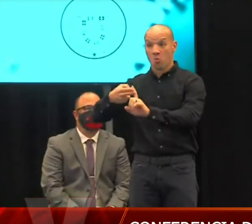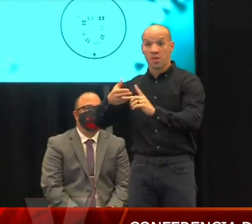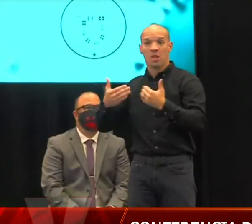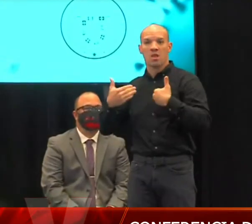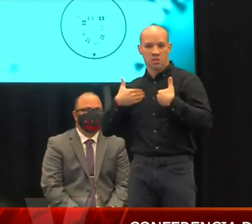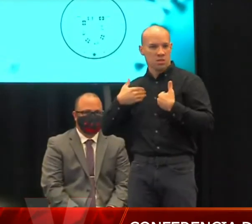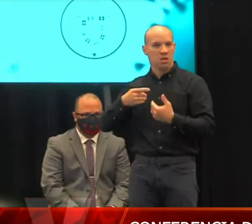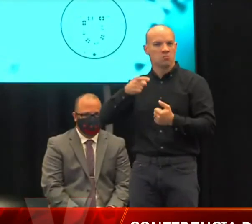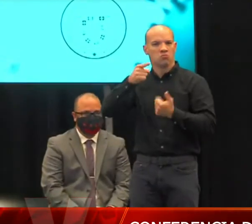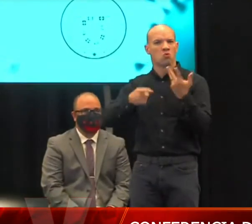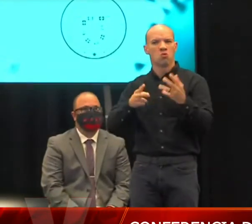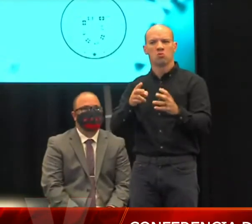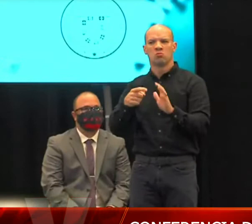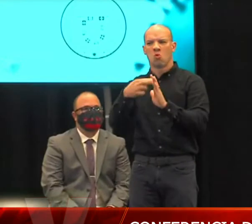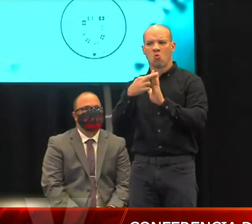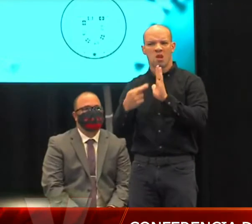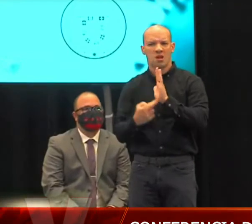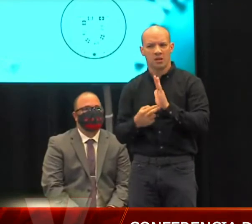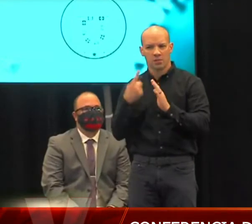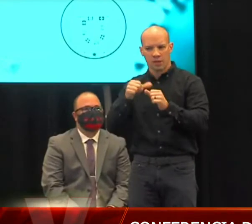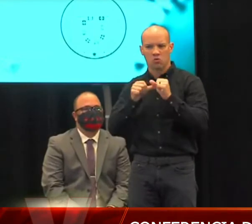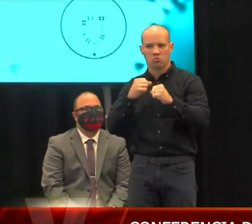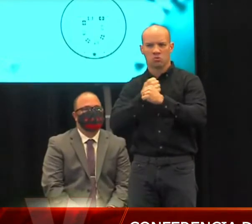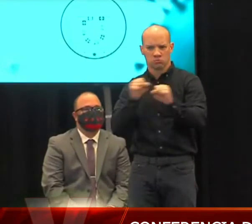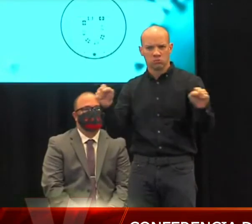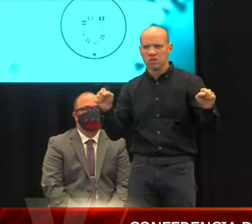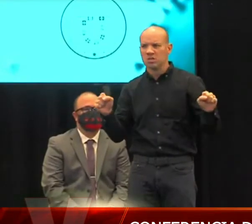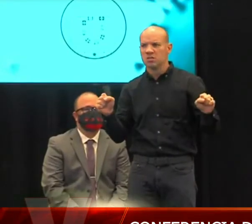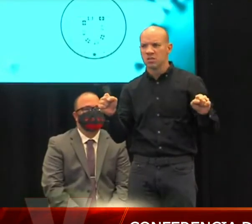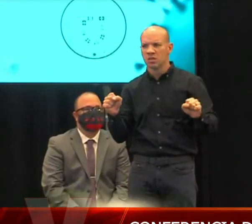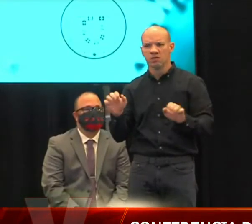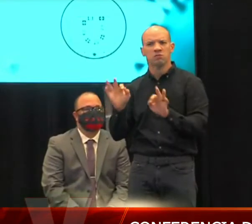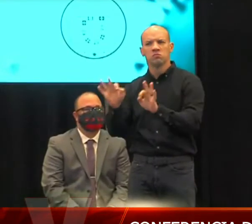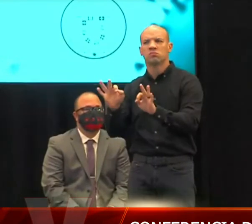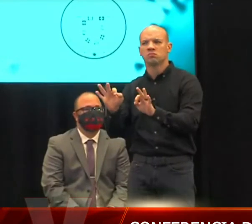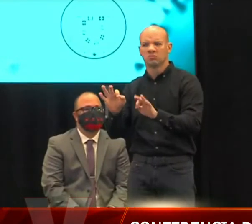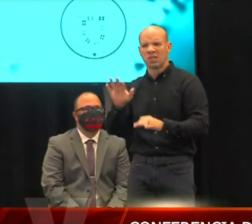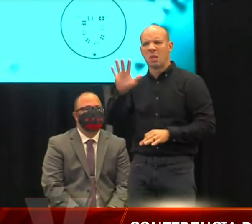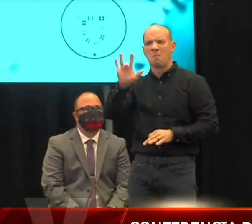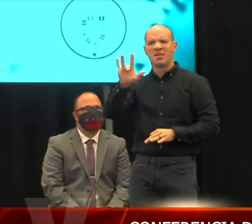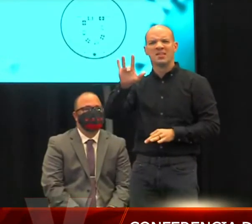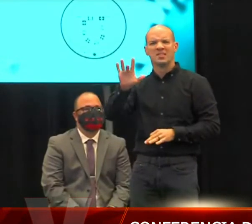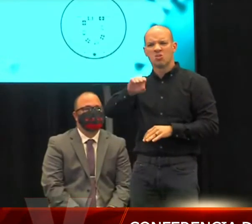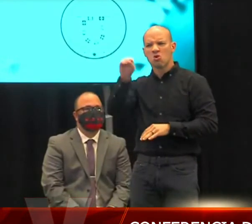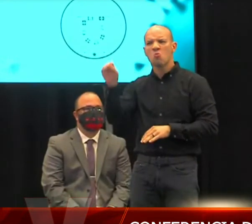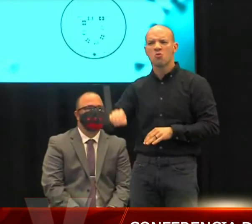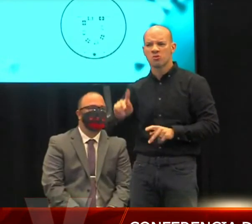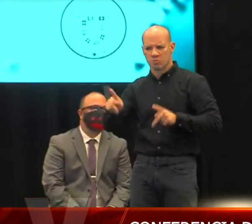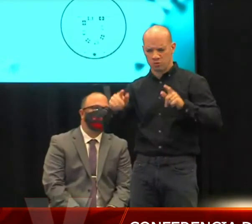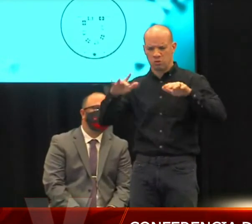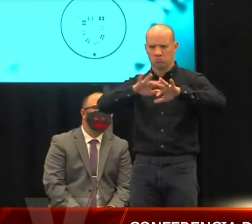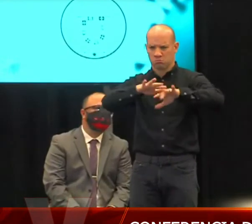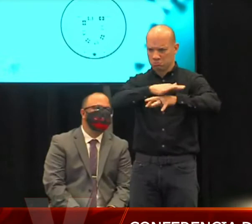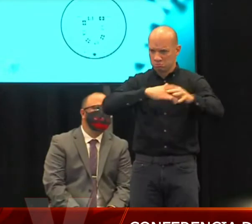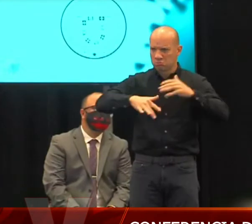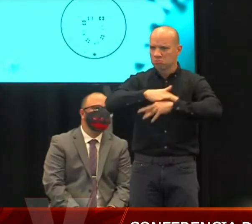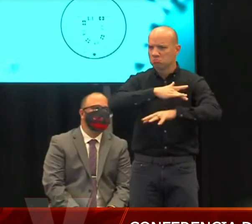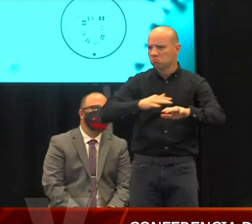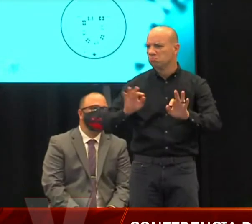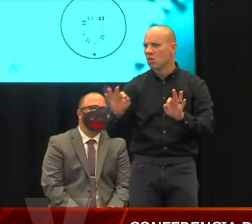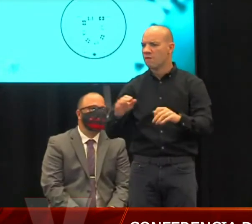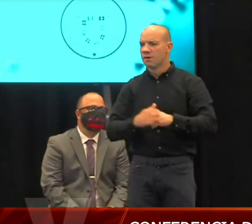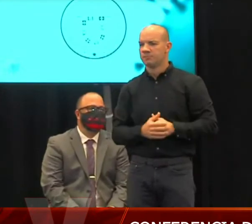implementarlos con el 25% de la capacidad. Ok, y entonces la segunda pregunta sería, usted habla de que lo que son bares,